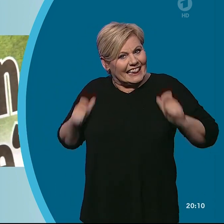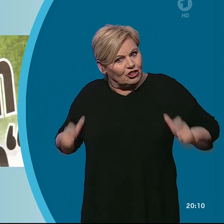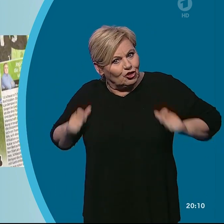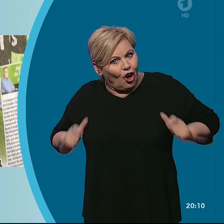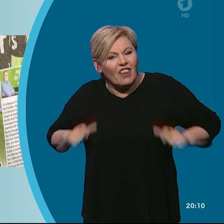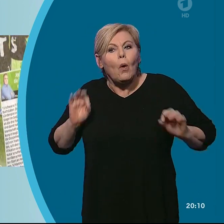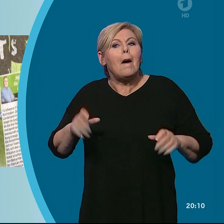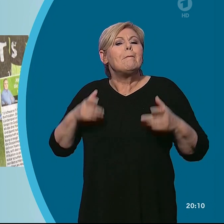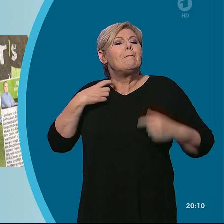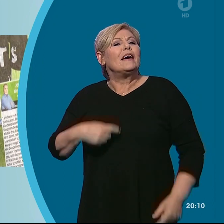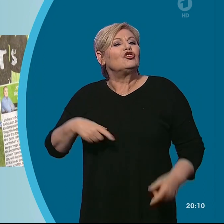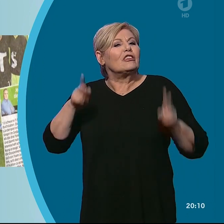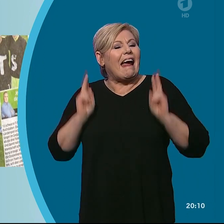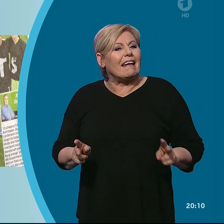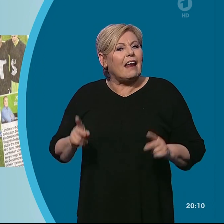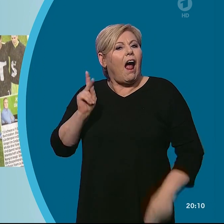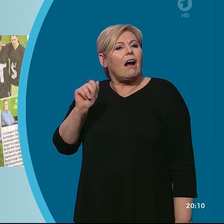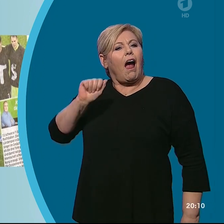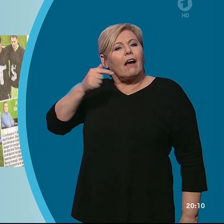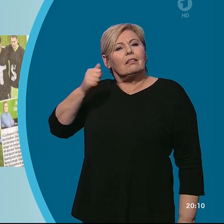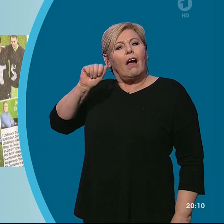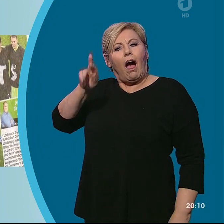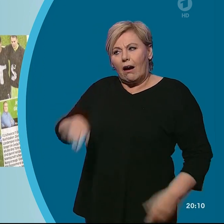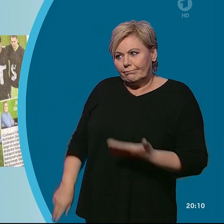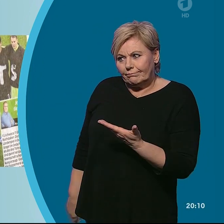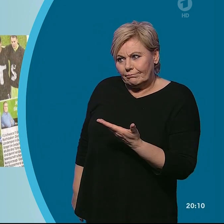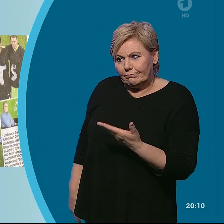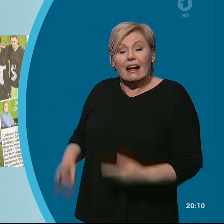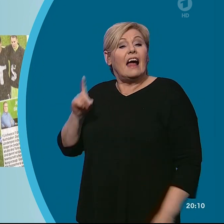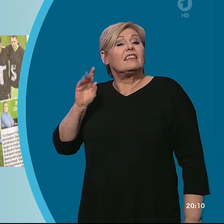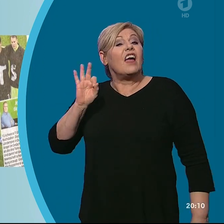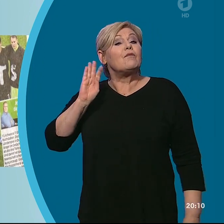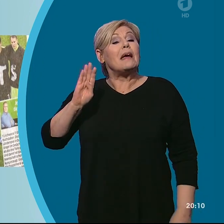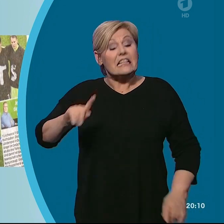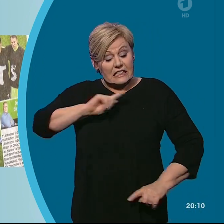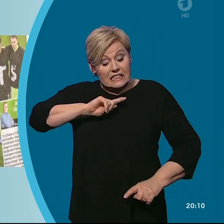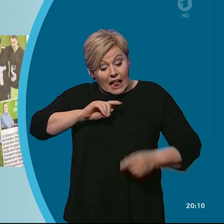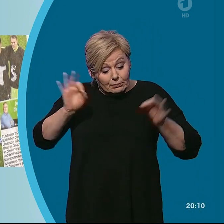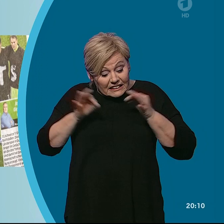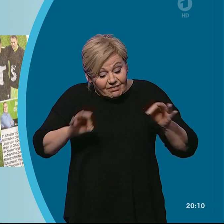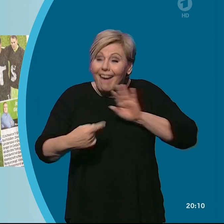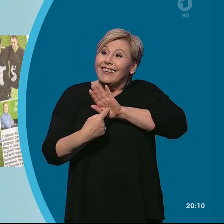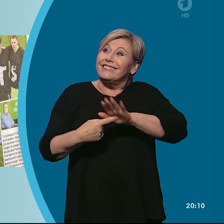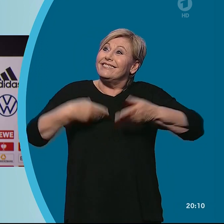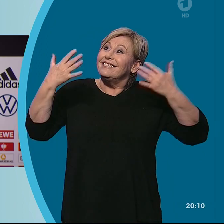Menschenrechte in Katar nicht zum Marketing-Selbstzwecken des DFB diente. Wenn jemand denkt, dass unsere Spieler sich